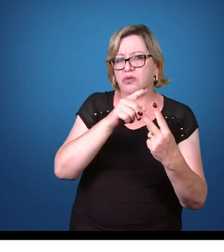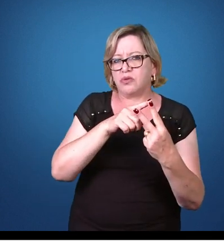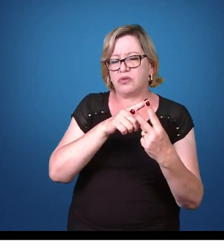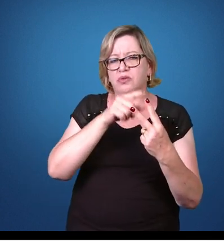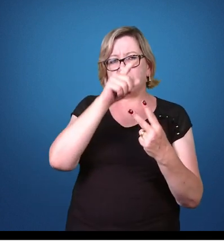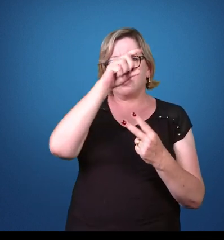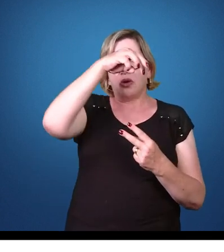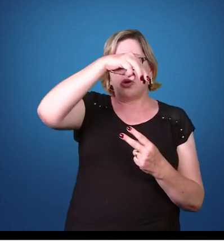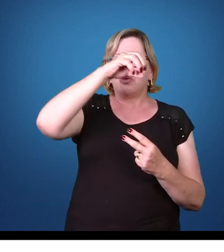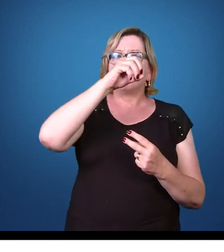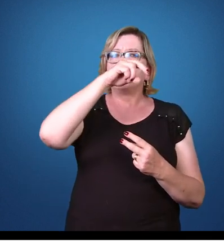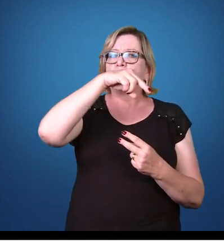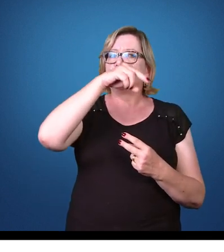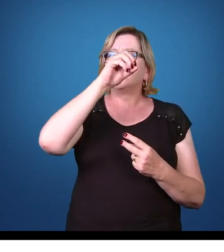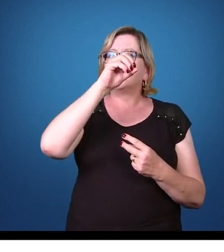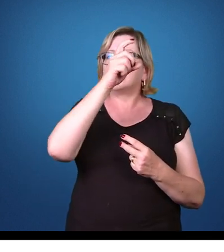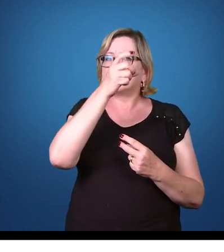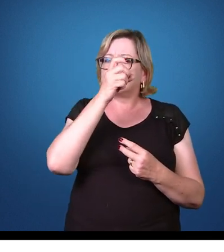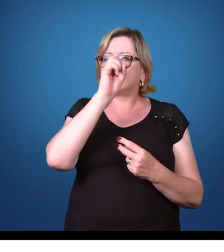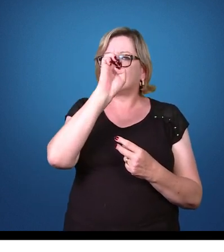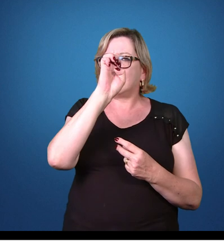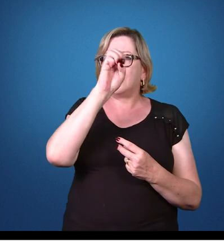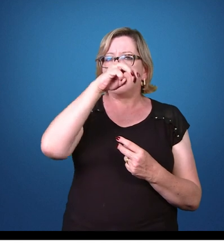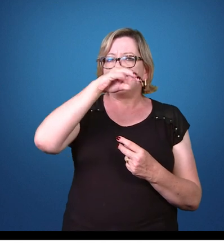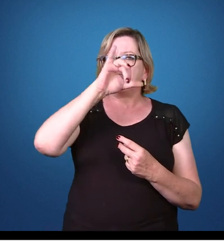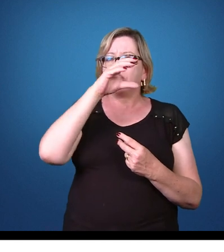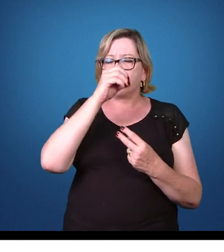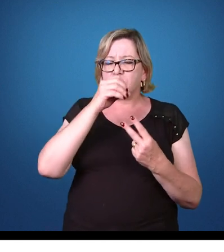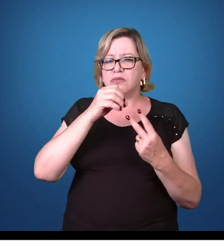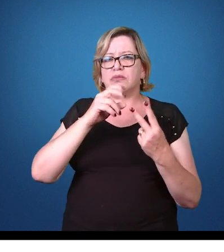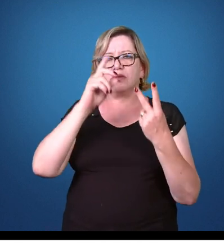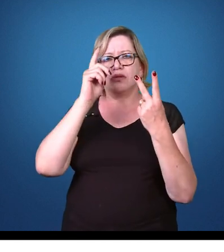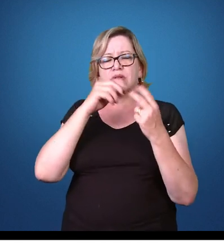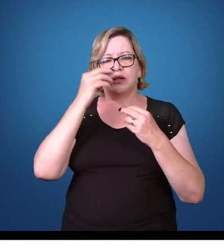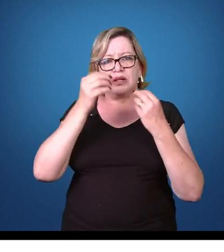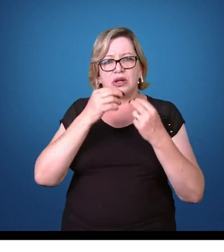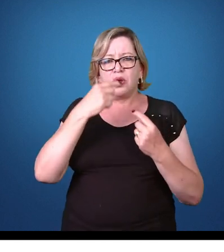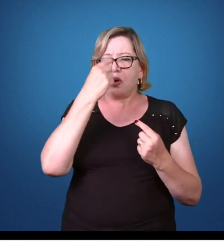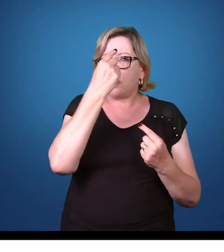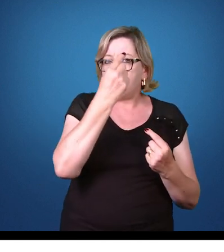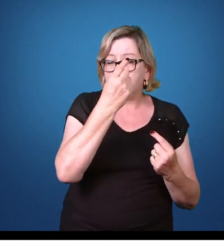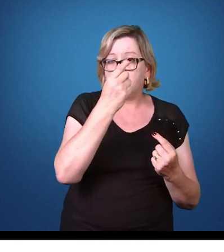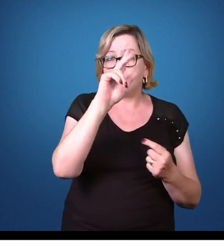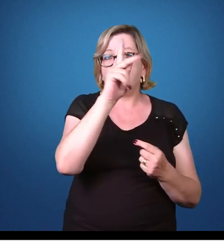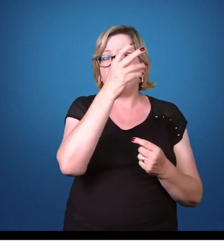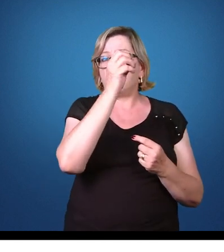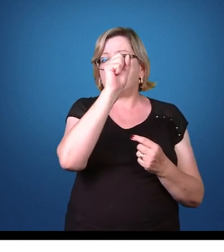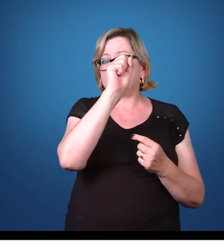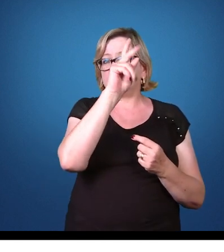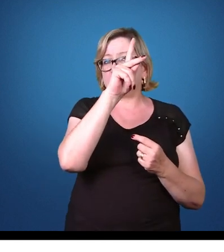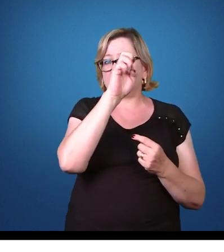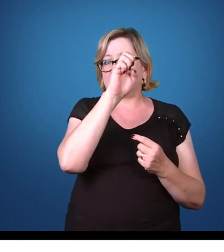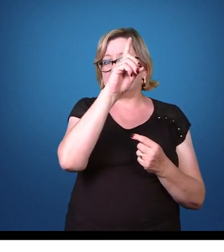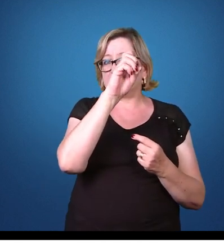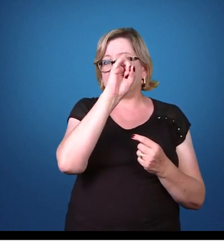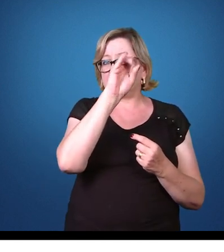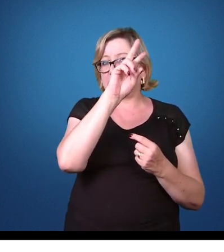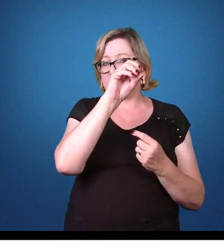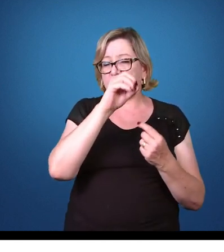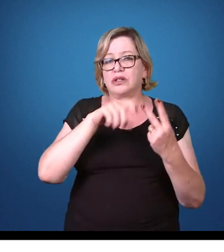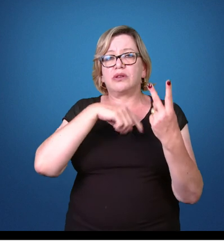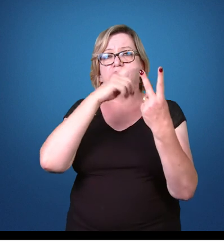monoxênico, ou seja, aquele que só precisa de um hospedeiro para o seu ciclo de vida ser completo, e a outra